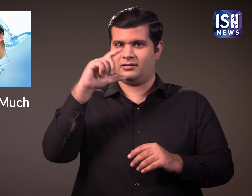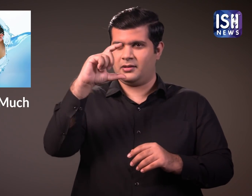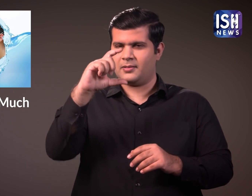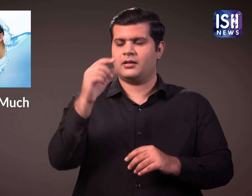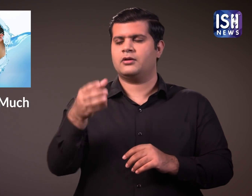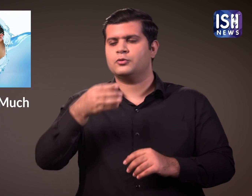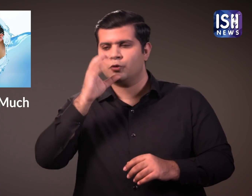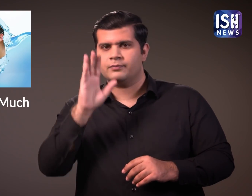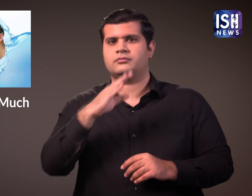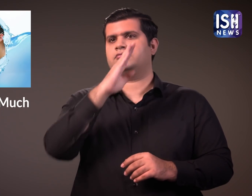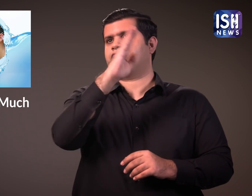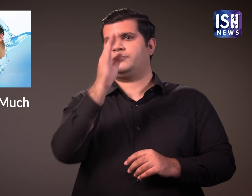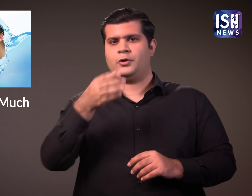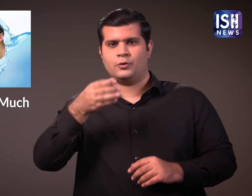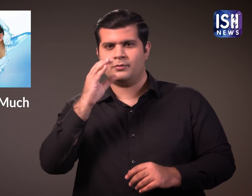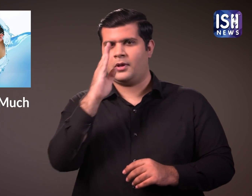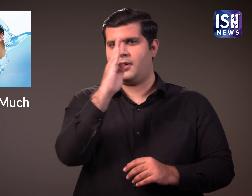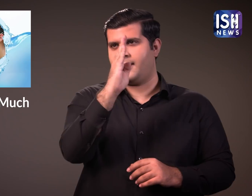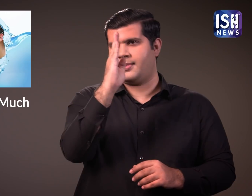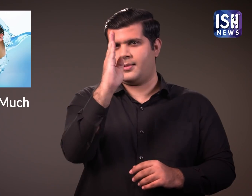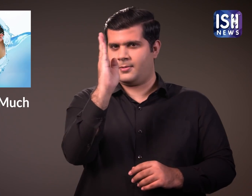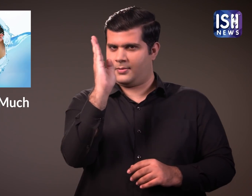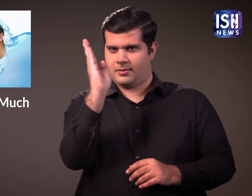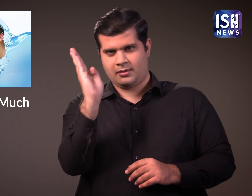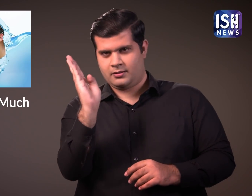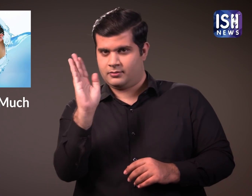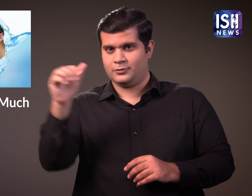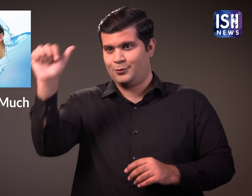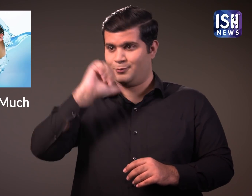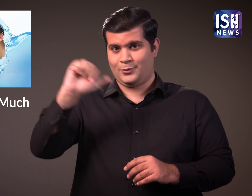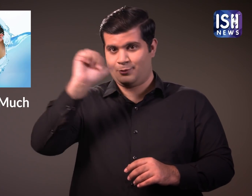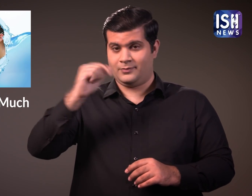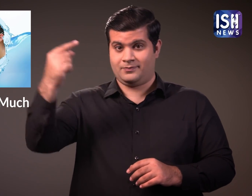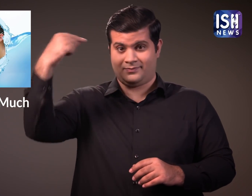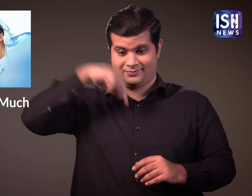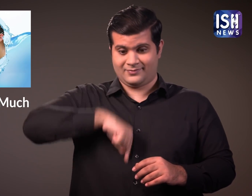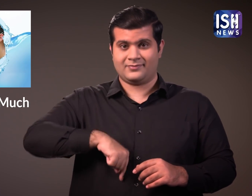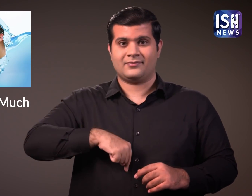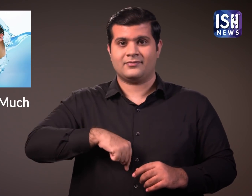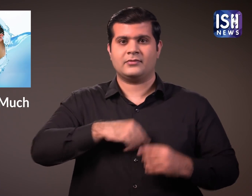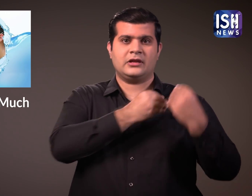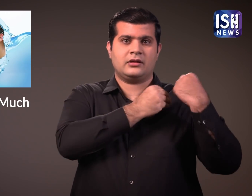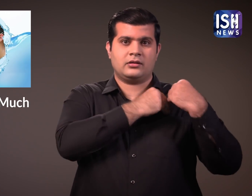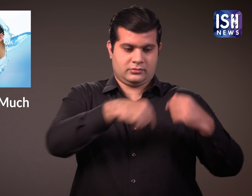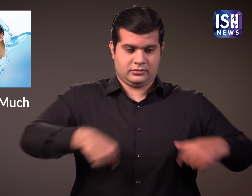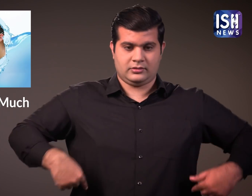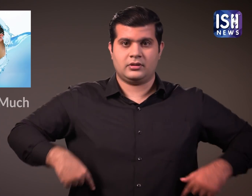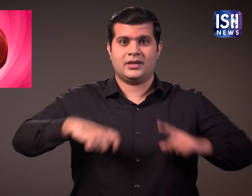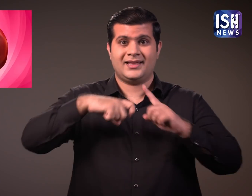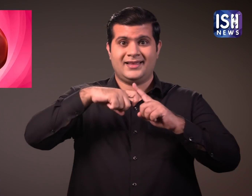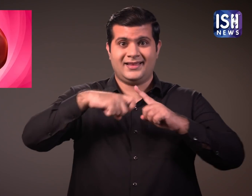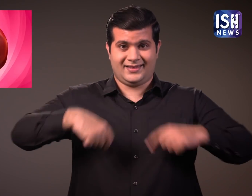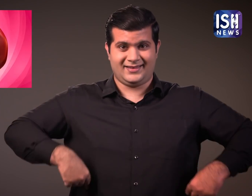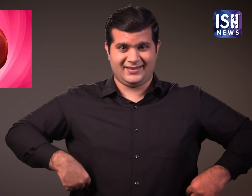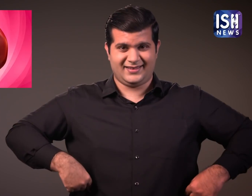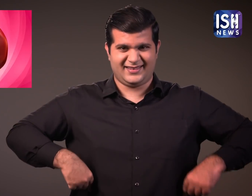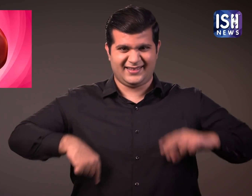गुर्दे आपके शरीर से विशाक्त पदारतों को निकालते है लेकिन वे एक घंटे में केवल 800-1000 मिली लीटर पानी को